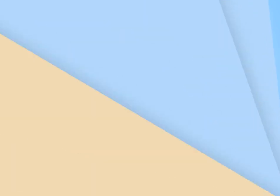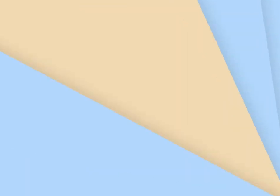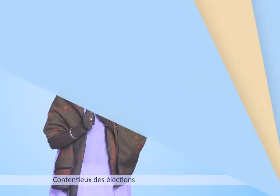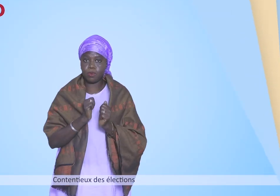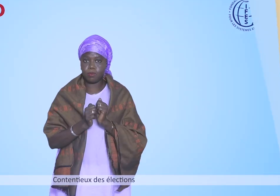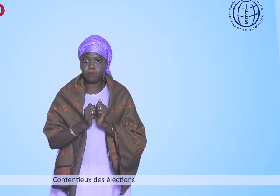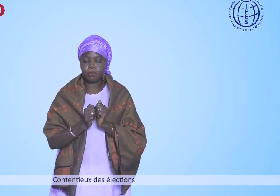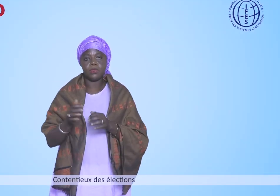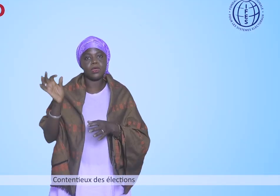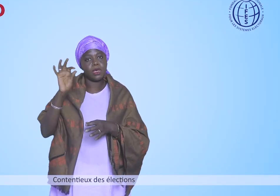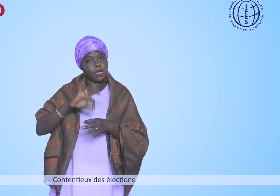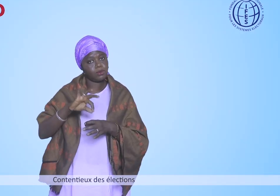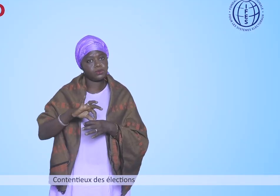Contentieux des élections